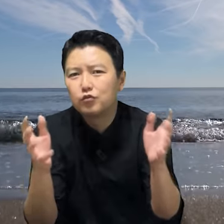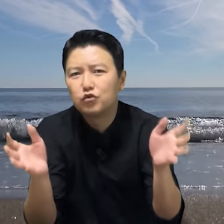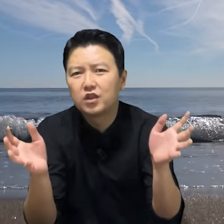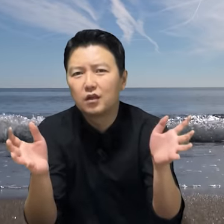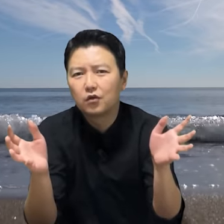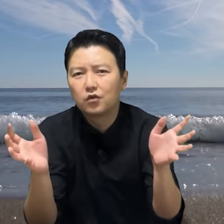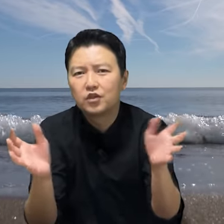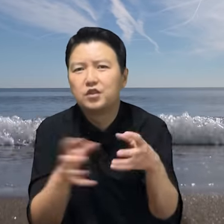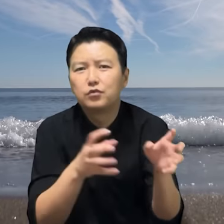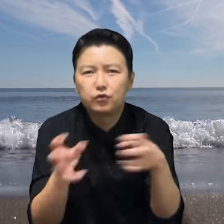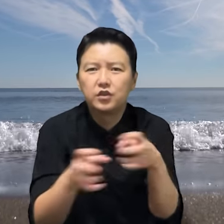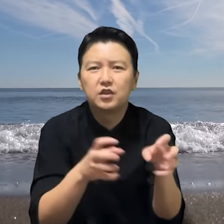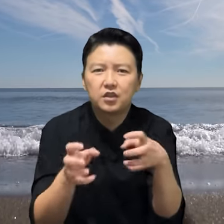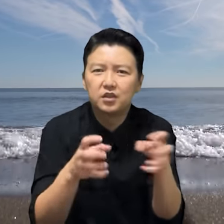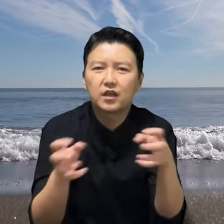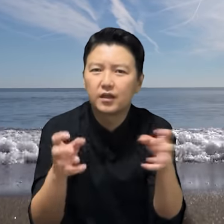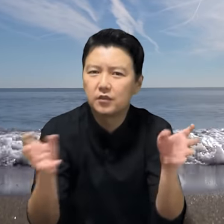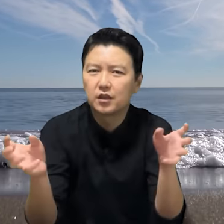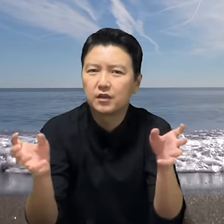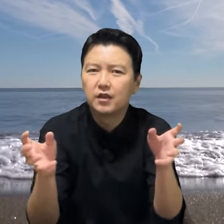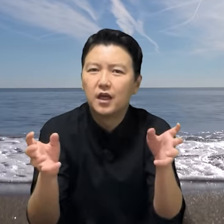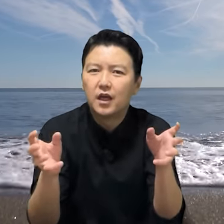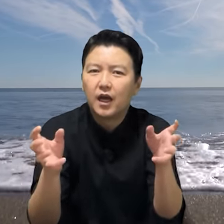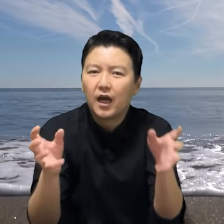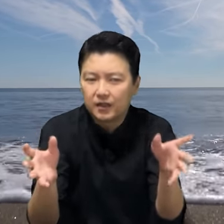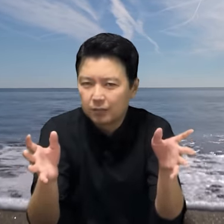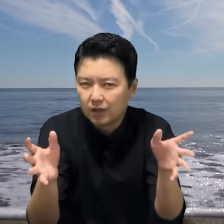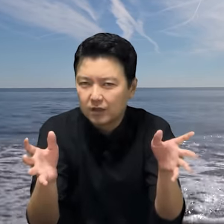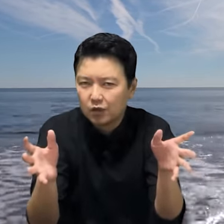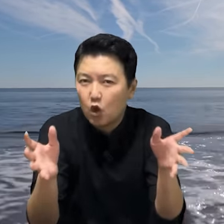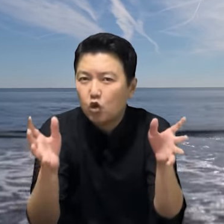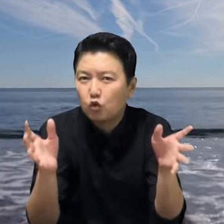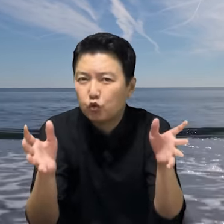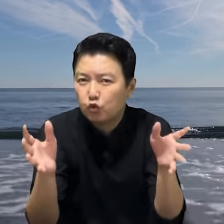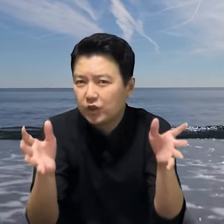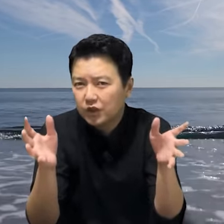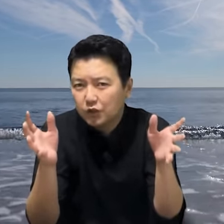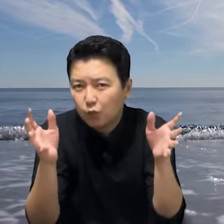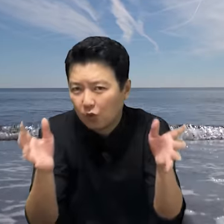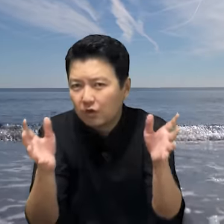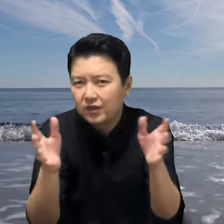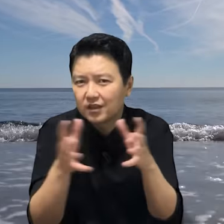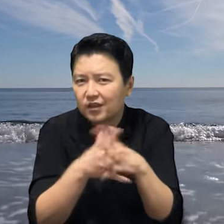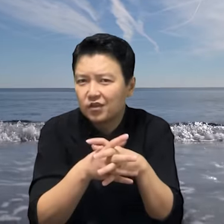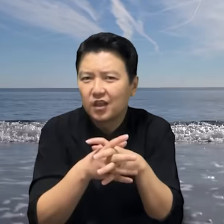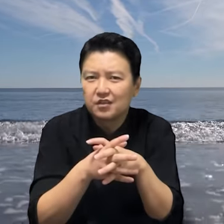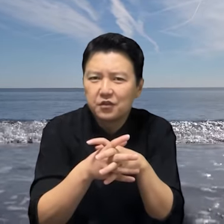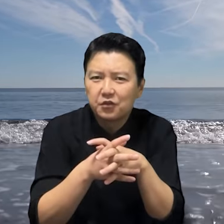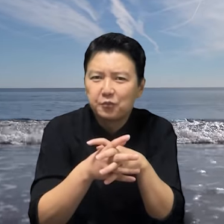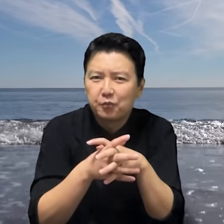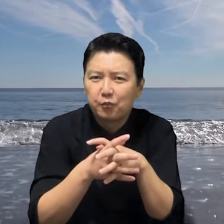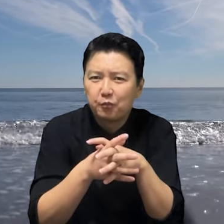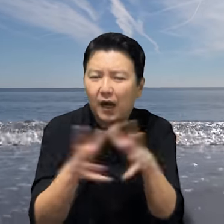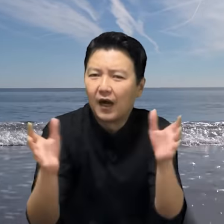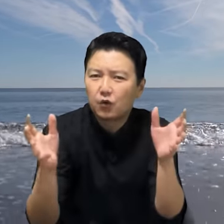무시하고 집을 뒤지기 시작합니다. 하지만 룰린이 뭘 찾아내는지 아세요? 바로